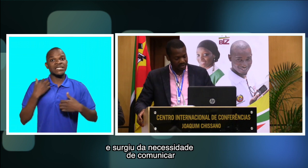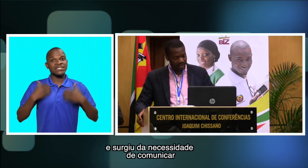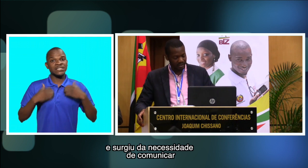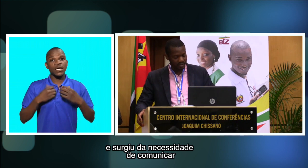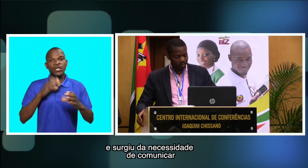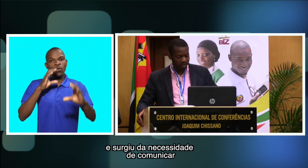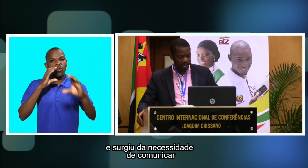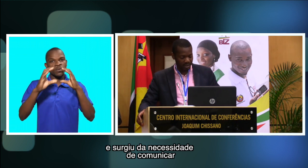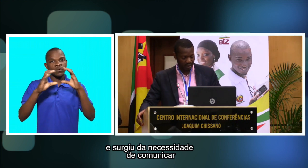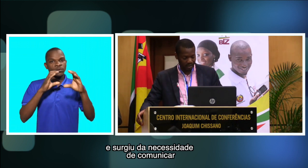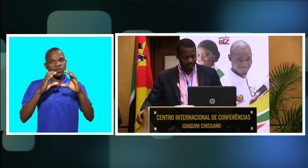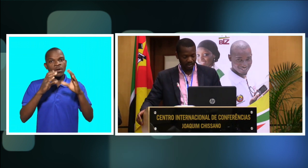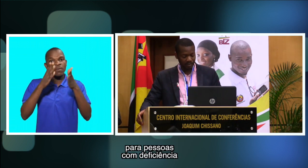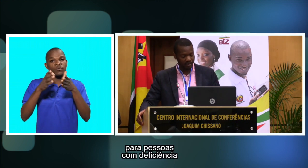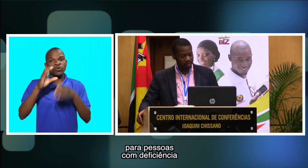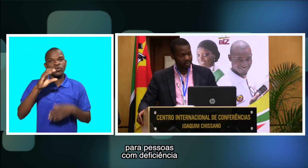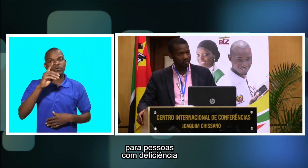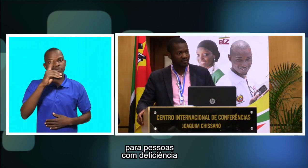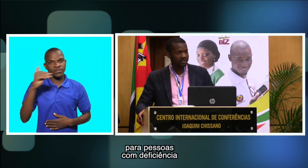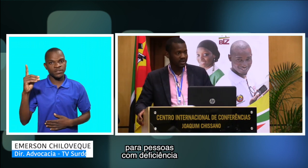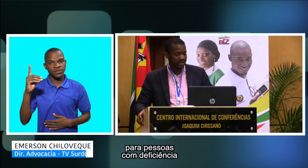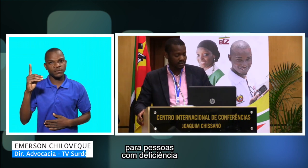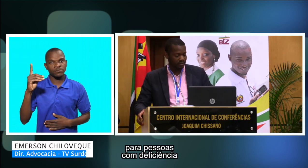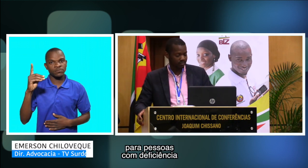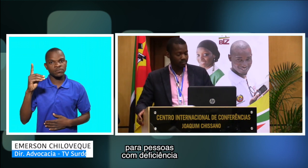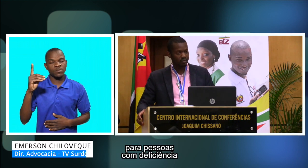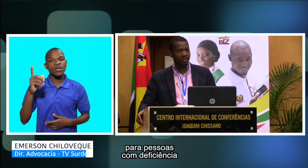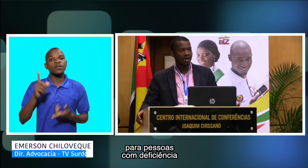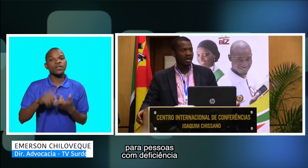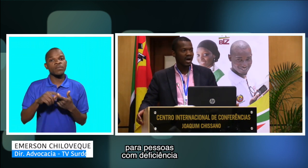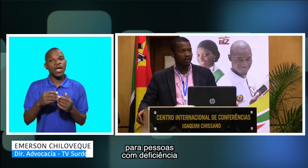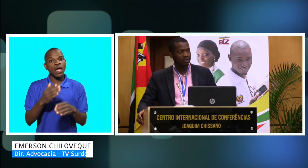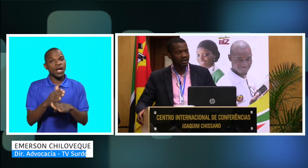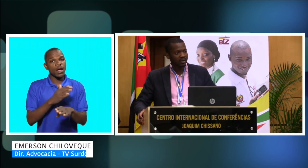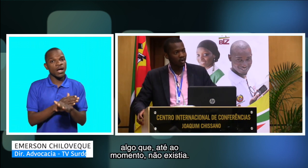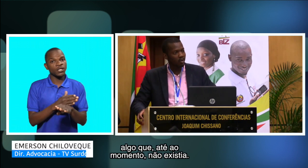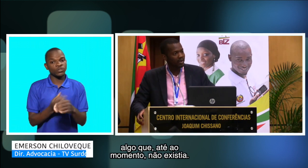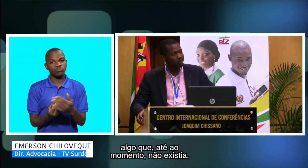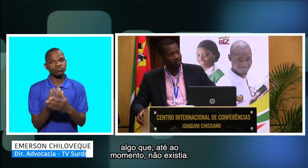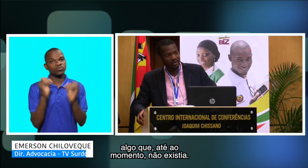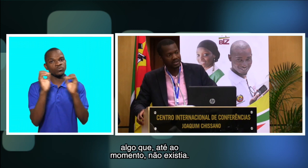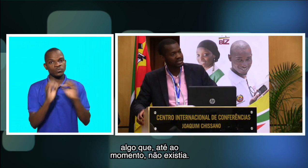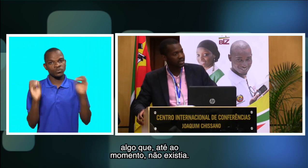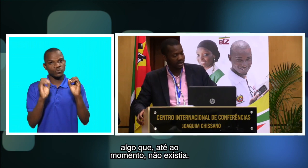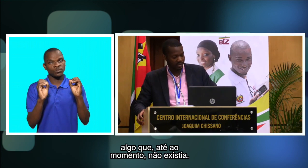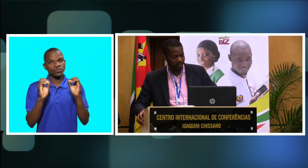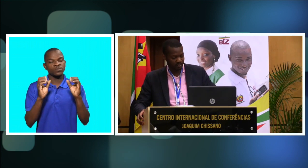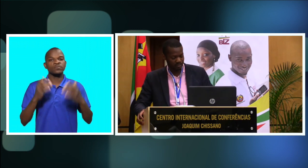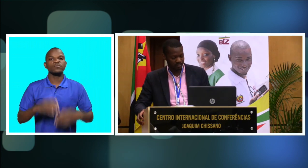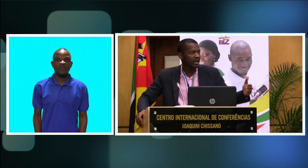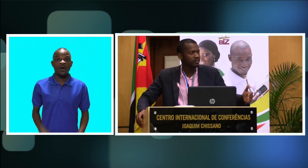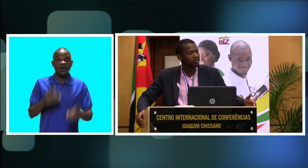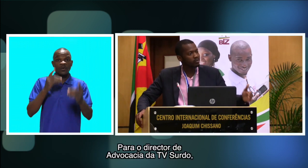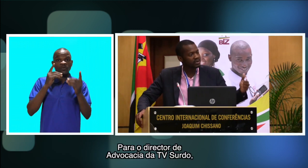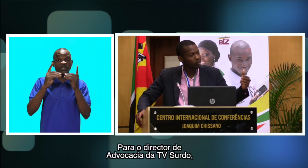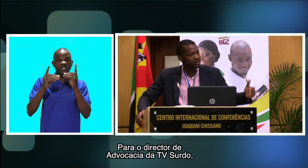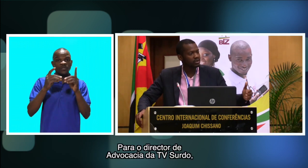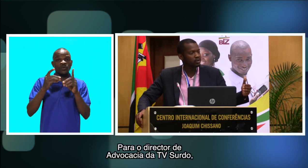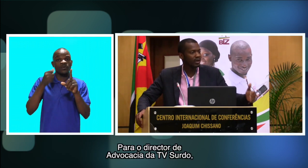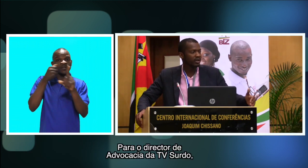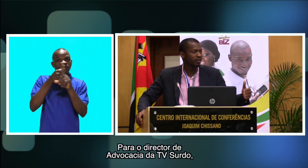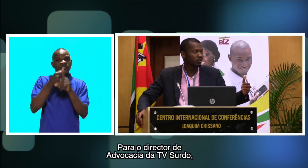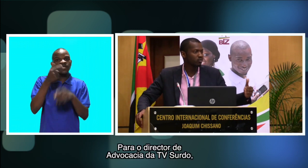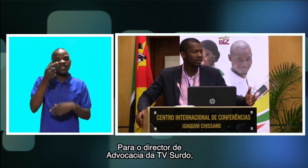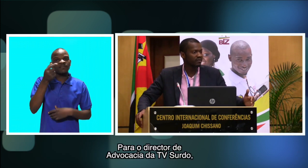da necessidade de comunicar Para pessoas com deficiência Algo que até o momento não existia Para o